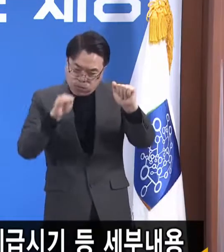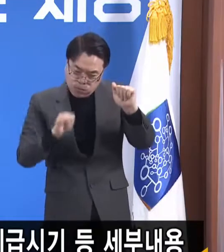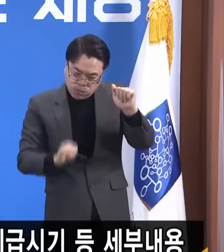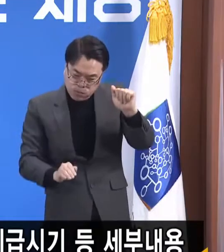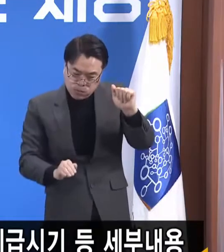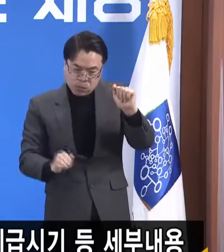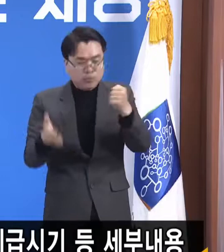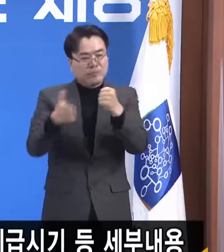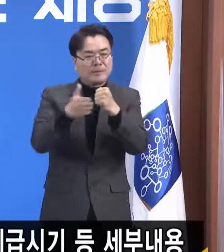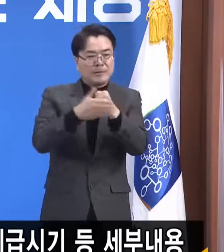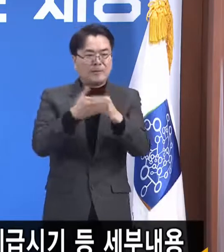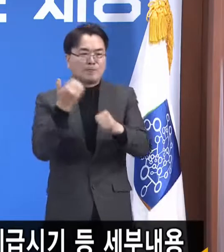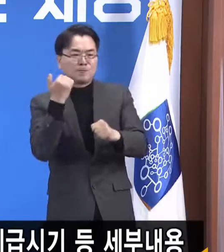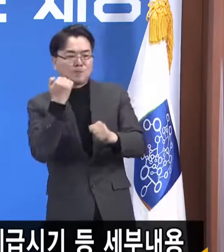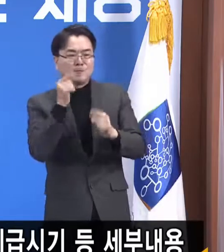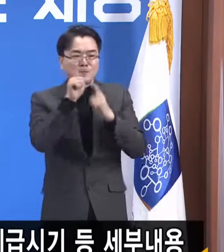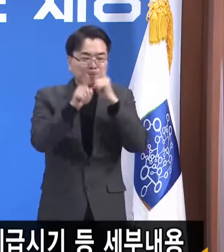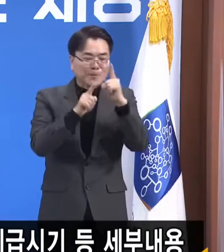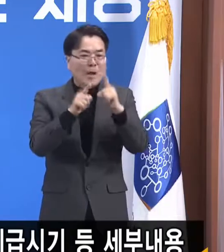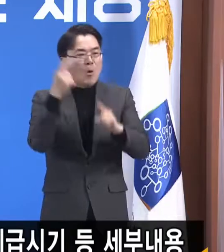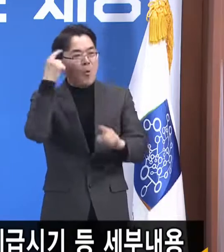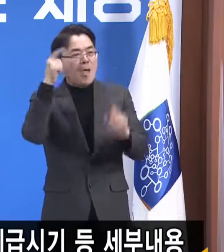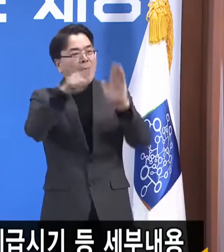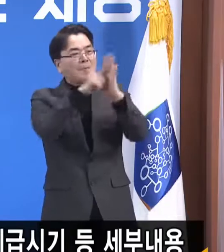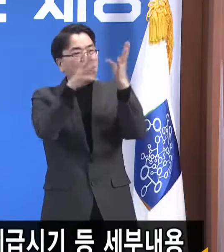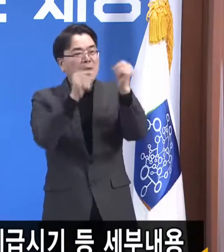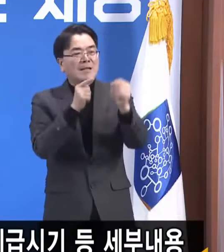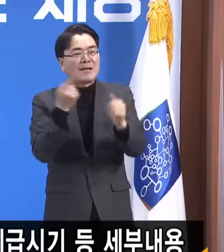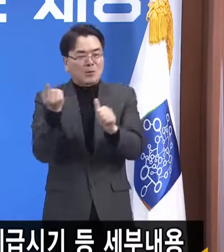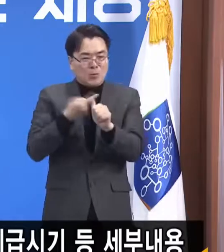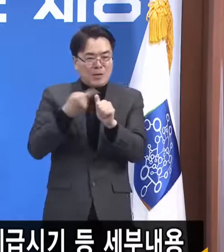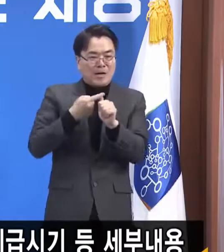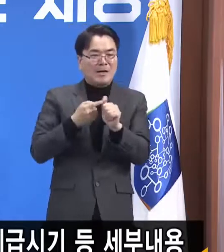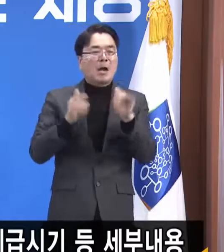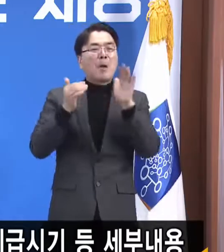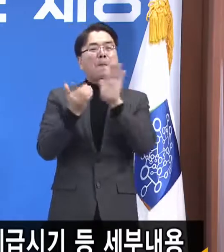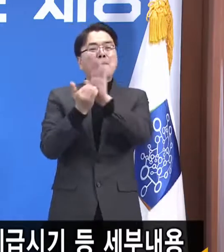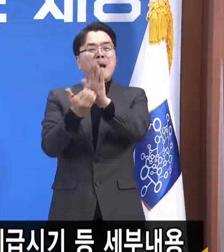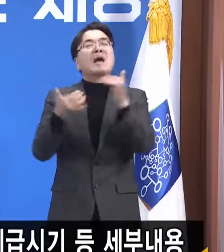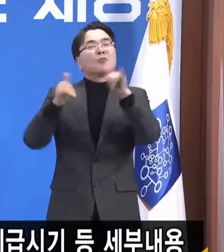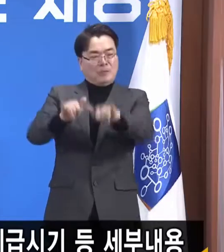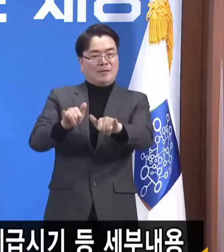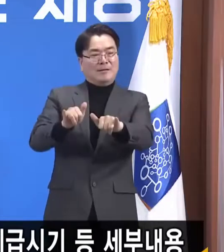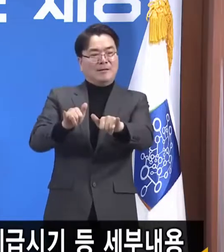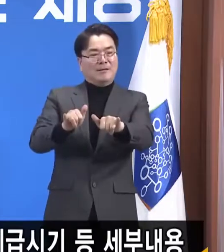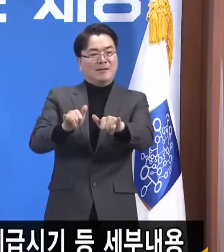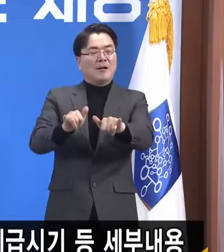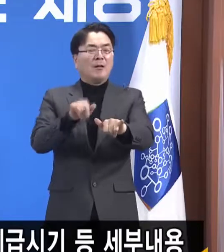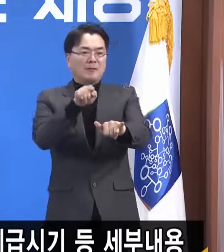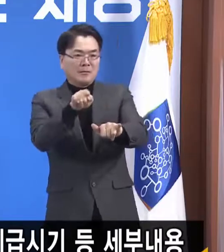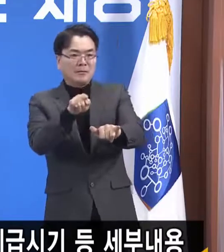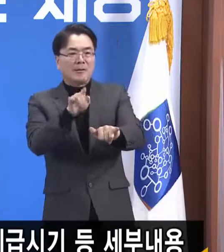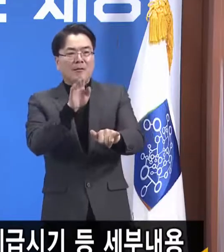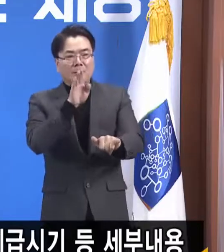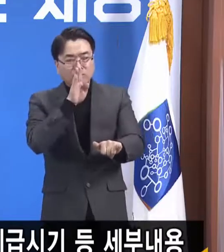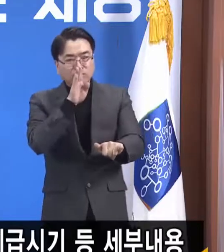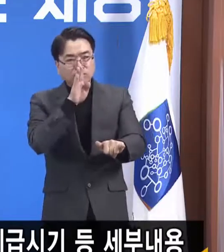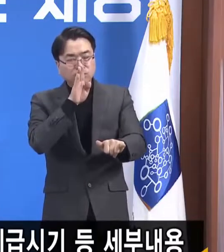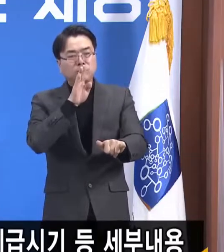채무제로 이런 운동을 하다시피 하다 보니까 그렇게 됐는데 사실은 그게 그렇게 바람직하지 않습니다.